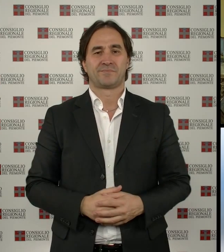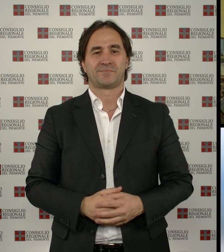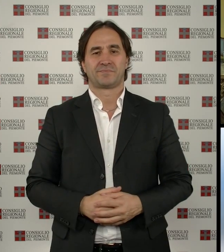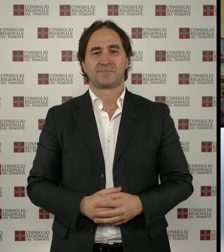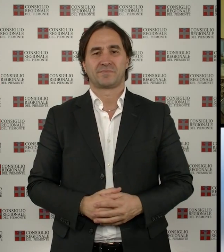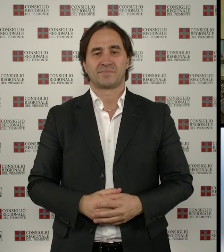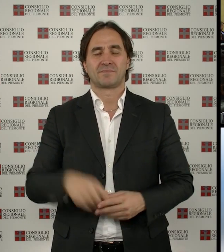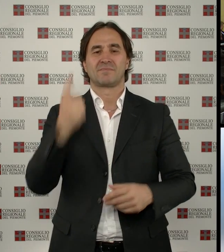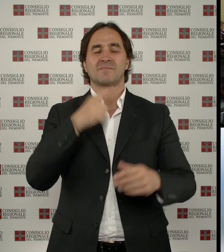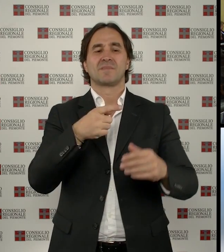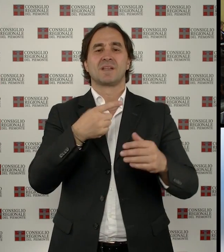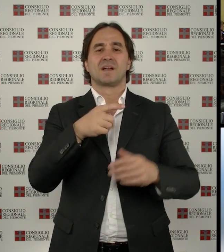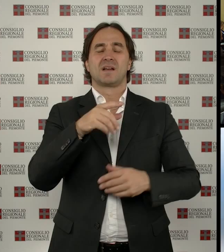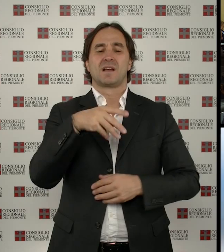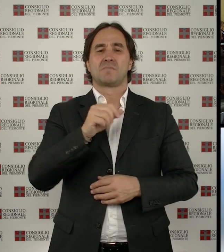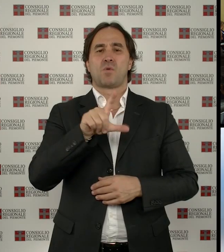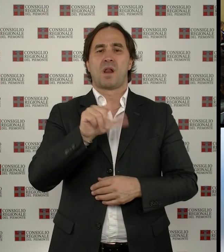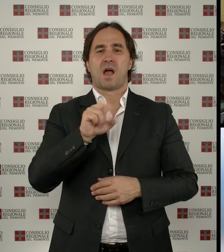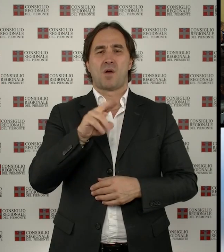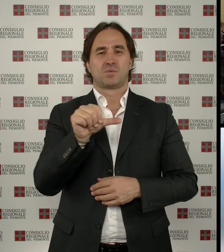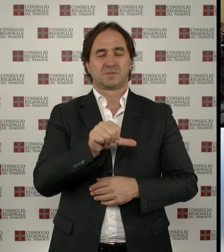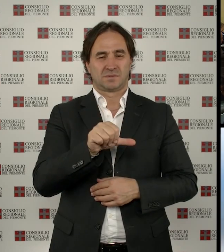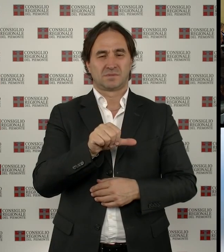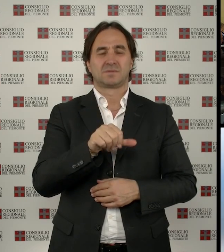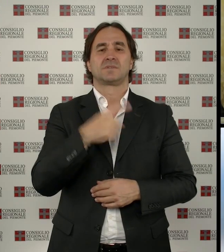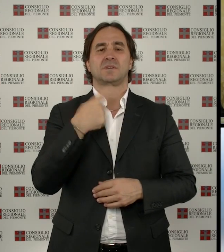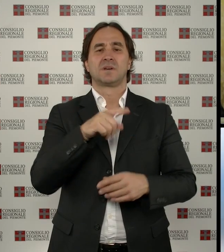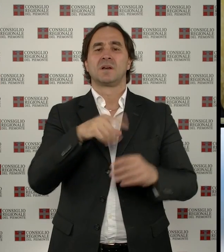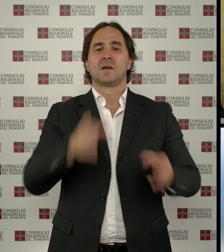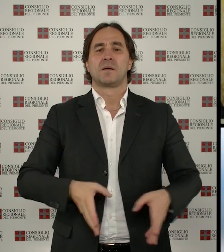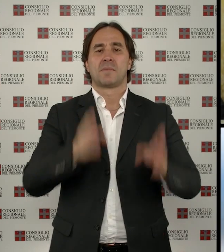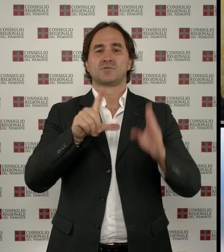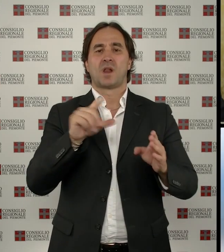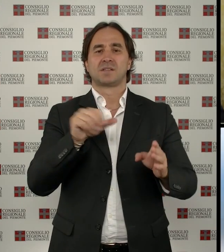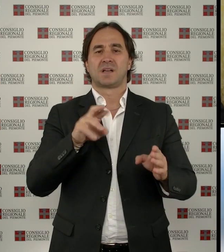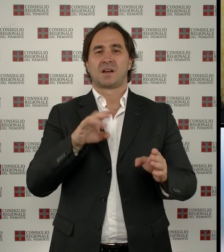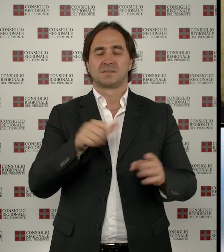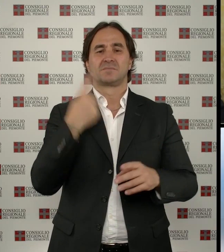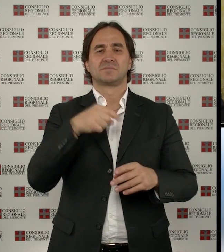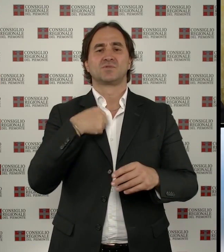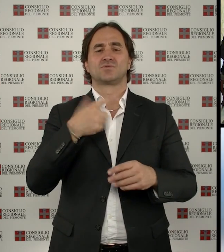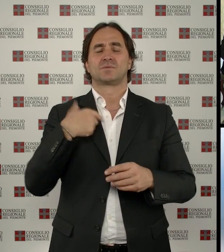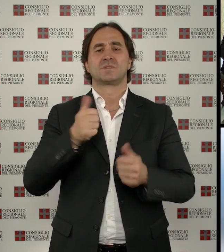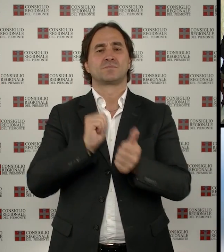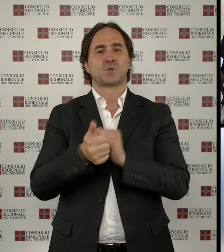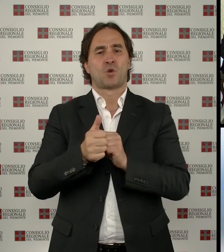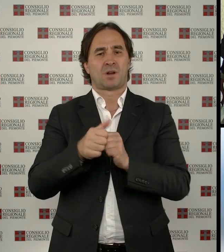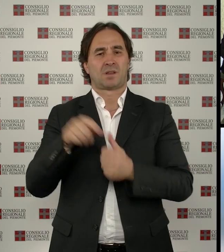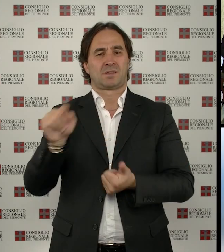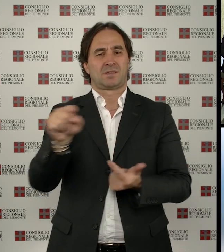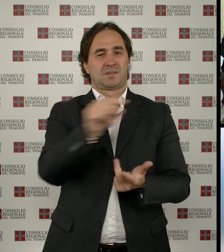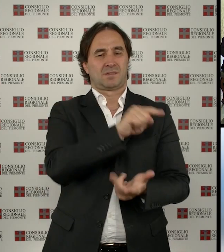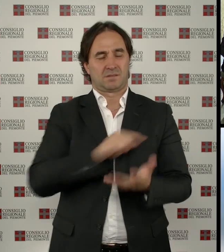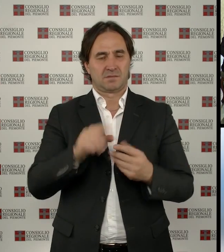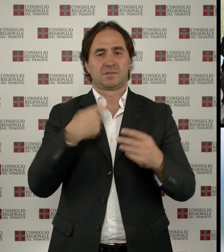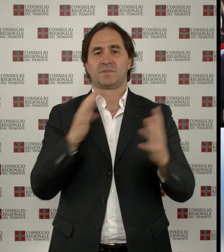presidente dell'assemblea regionale Mauro Laus si è insediato a Palazzo Lascaris il Consiglio degli Stati Generali dello Sport. L'organismo rappresenta uno